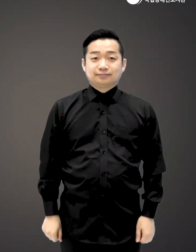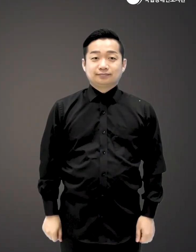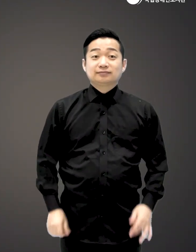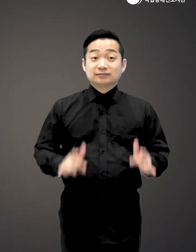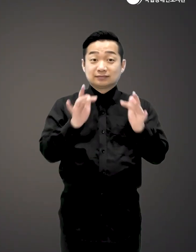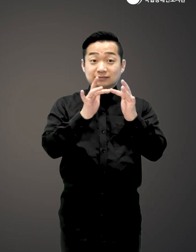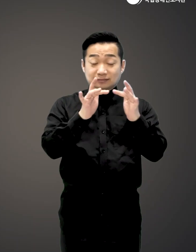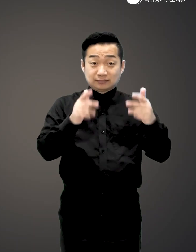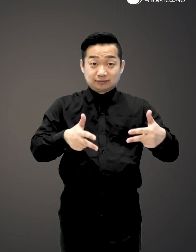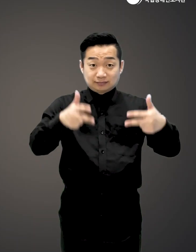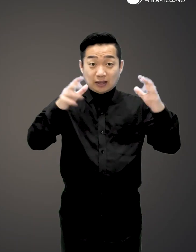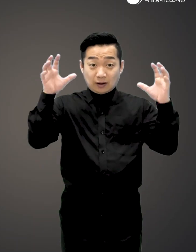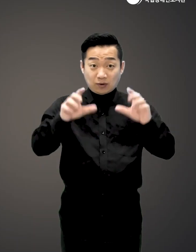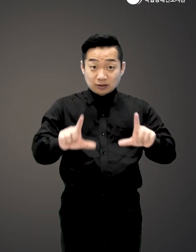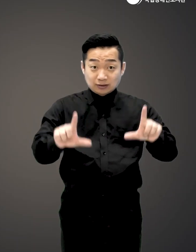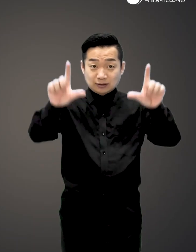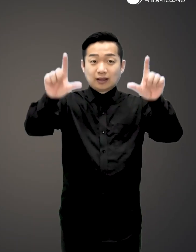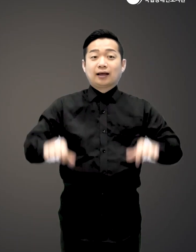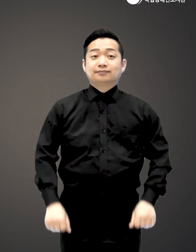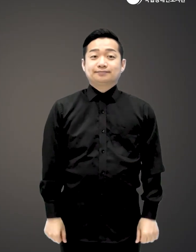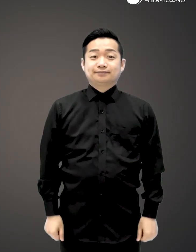랜선 모임을 주최한 날